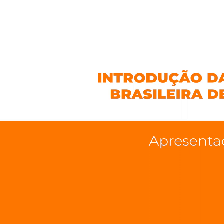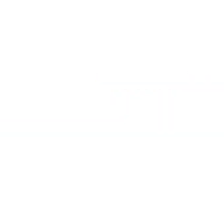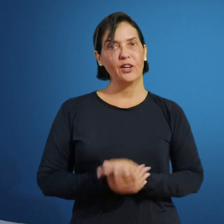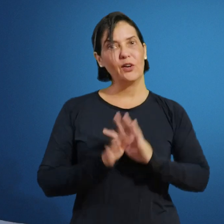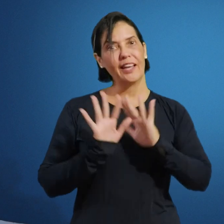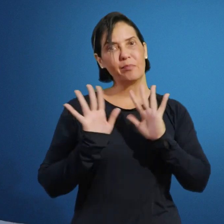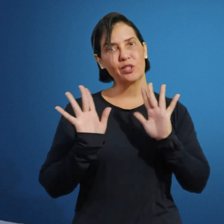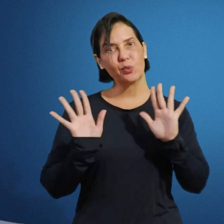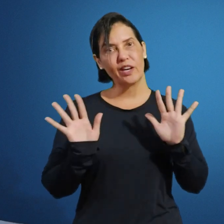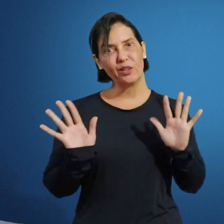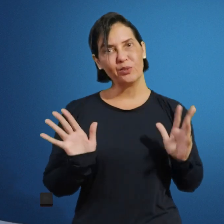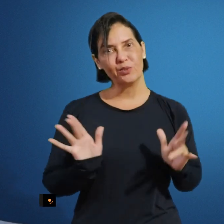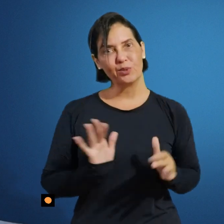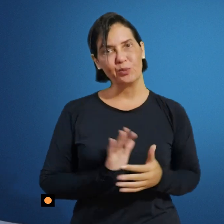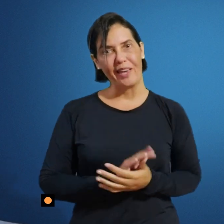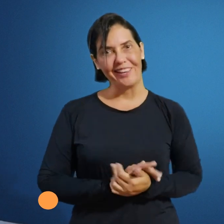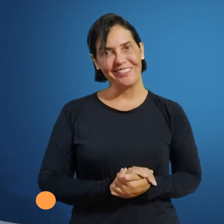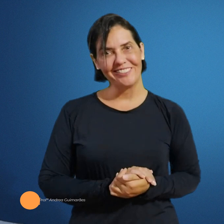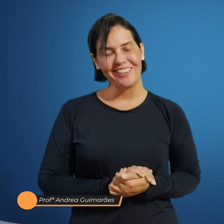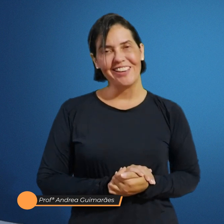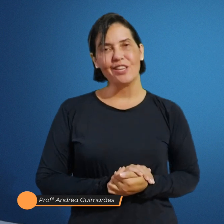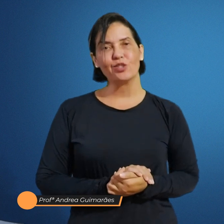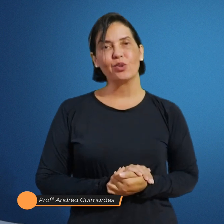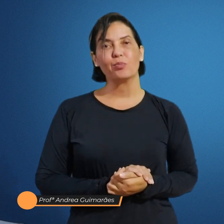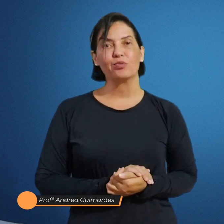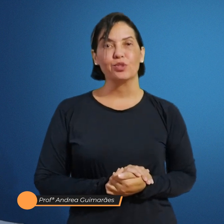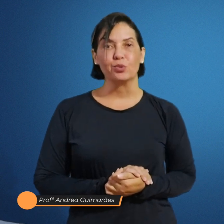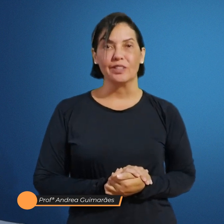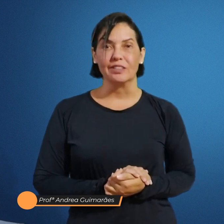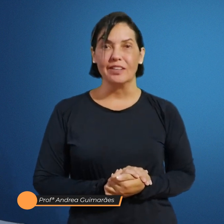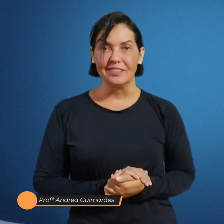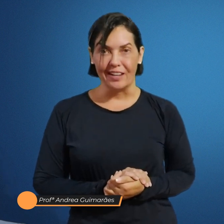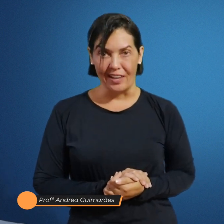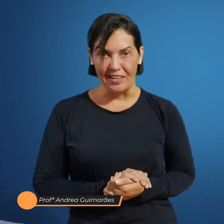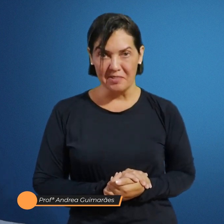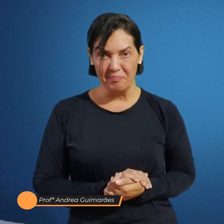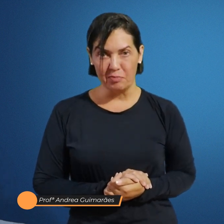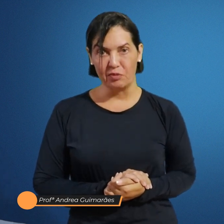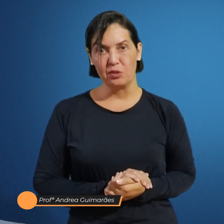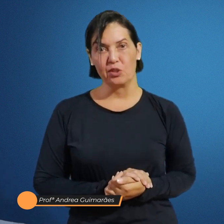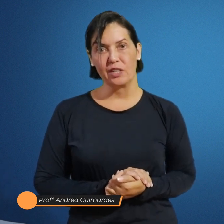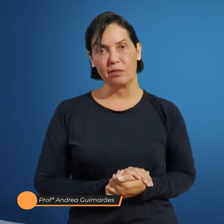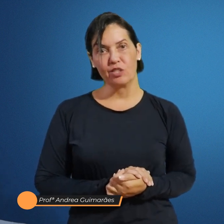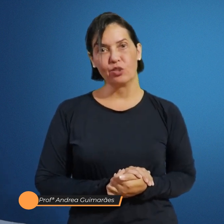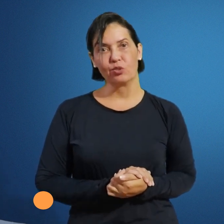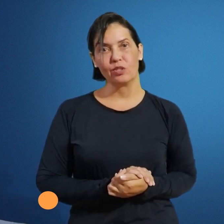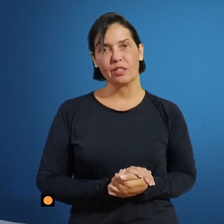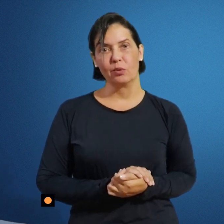Olá pessoal, tudo bem? Eu sou a professora Andréia, professora de Libras de Introdução